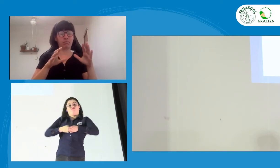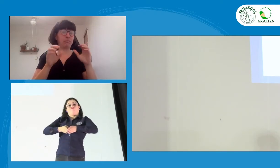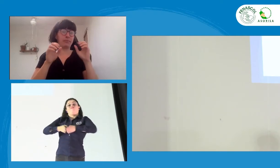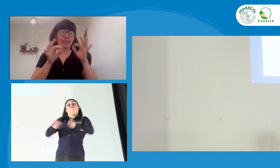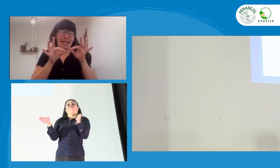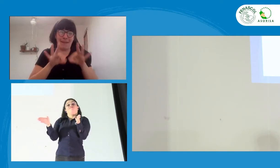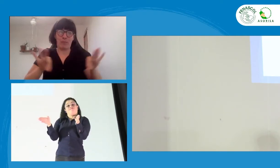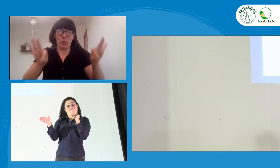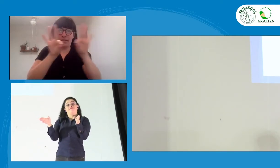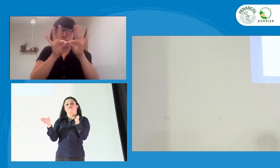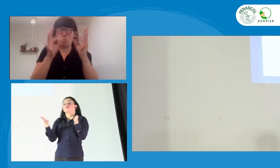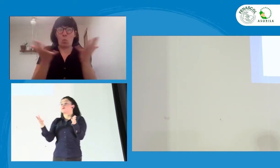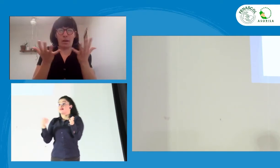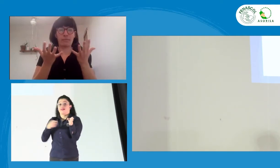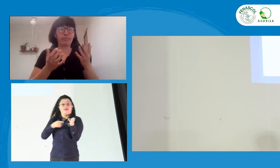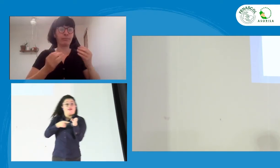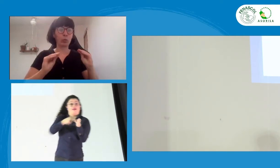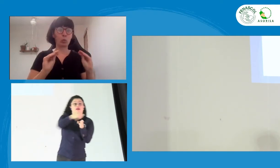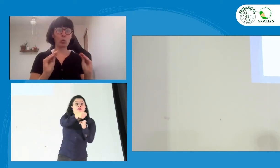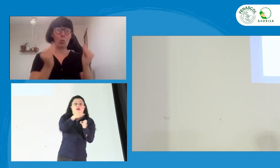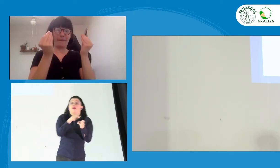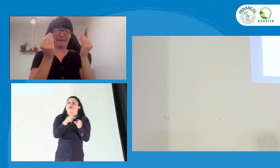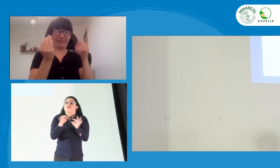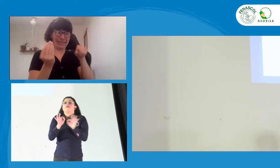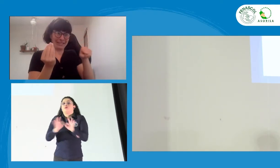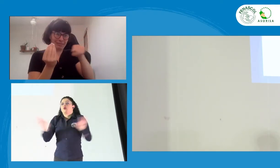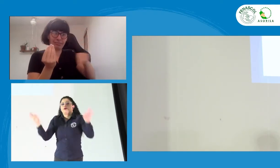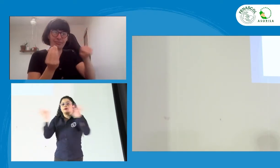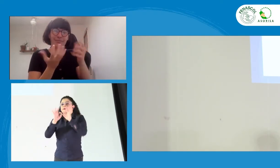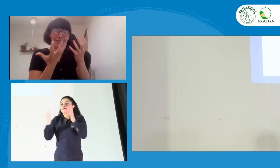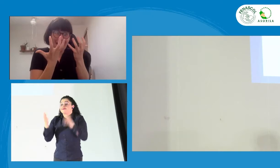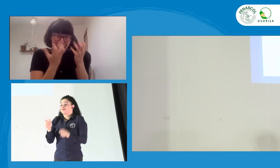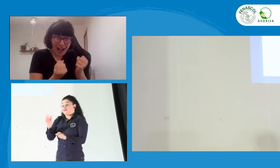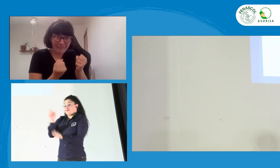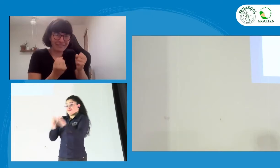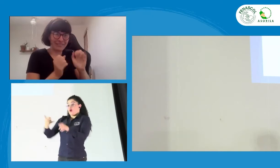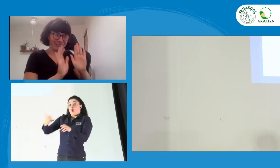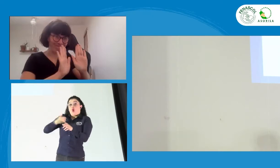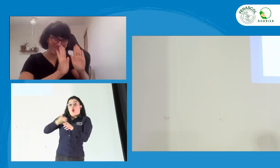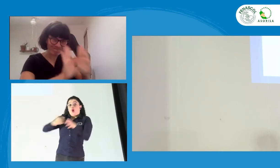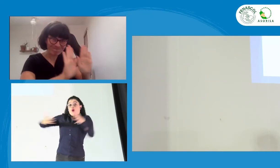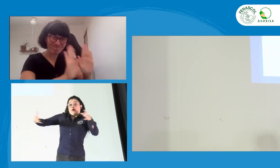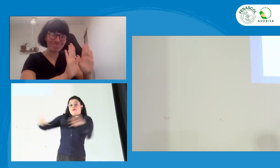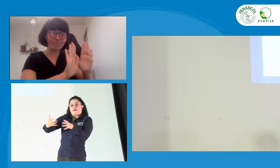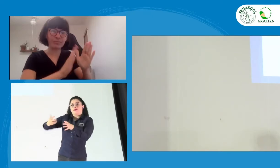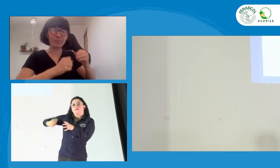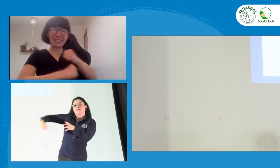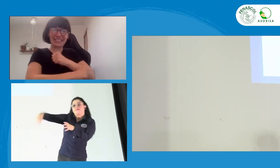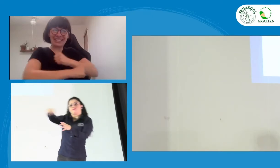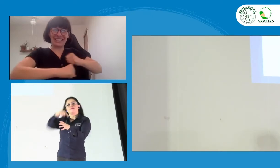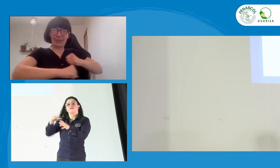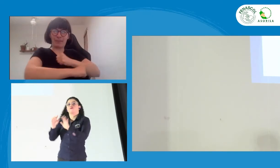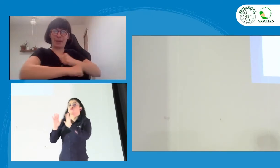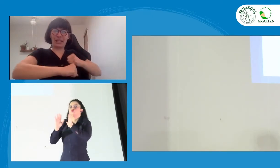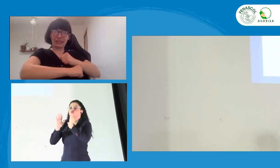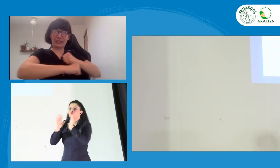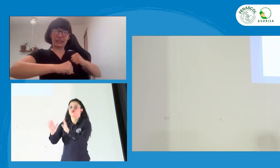pues, se puede responder en doble vía, ¿no? Lo importante es que la juventud tenga